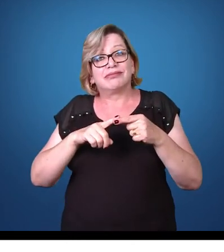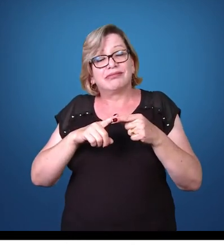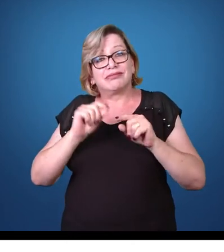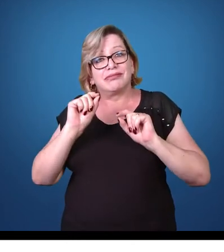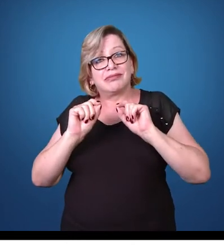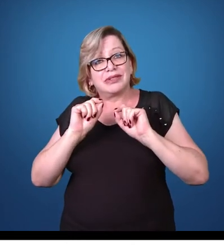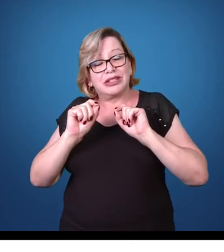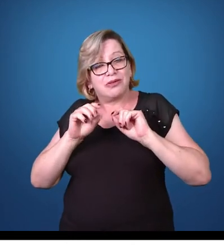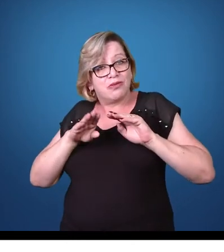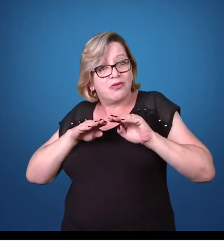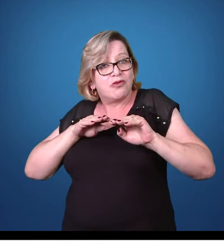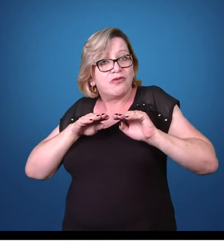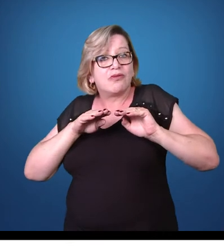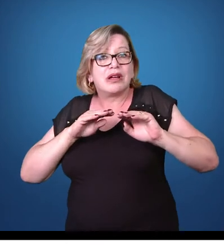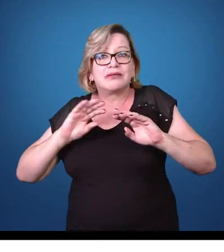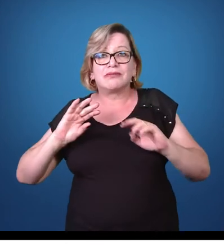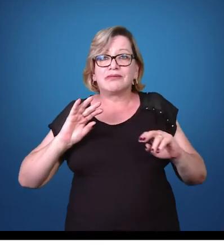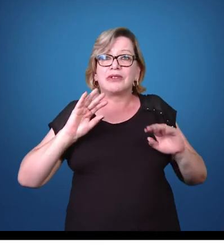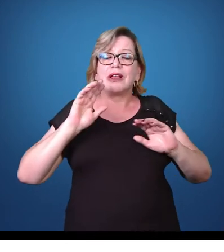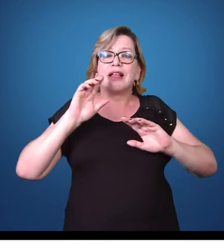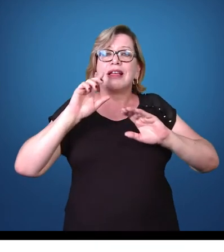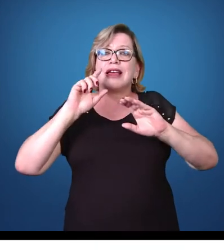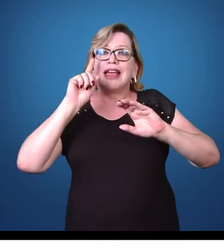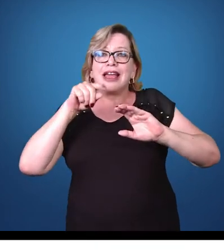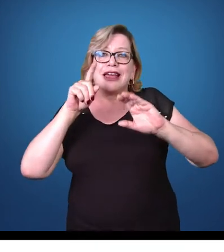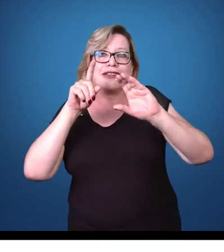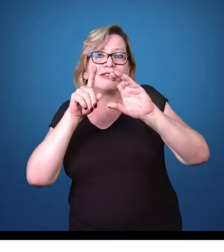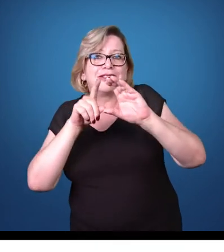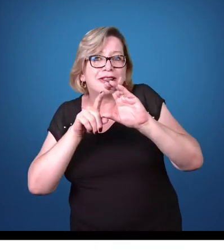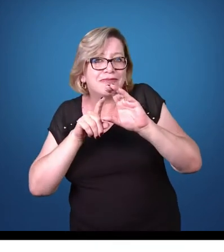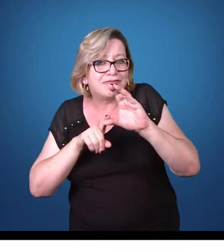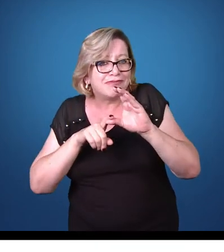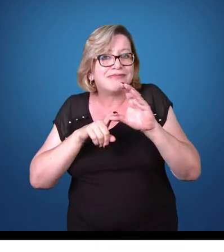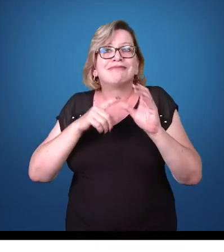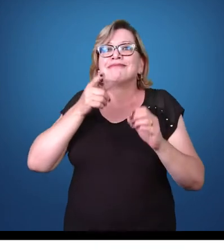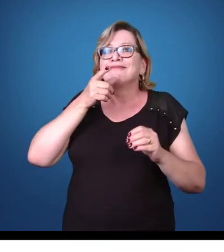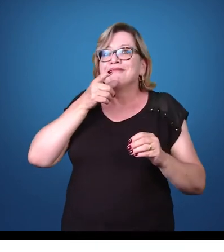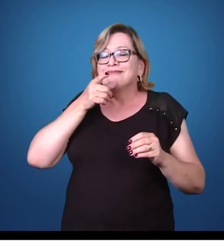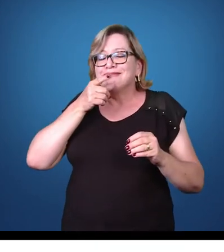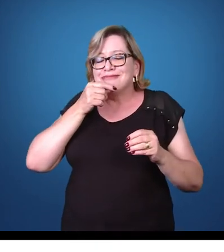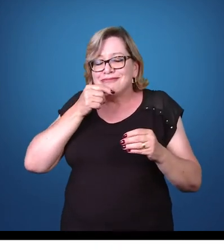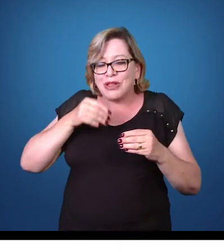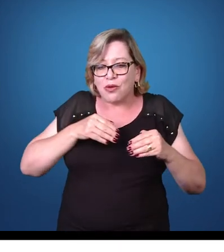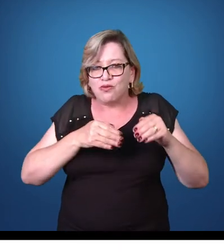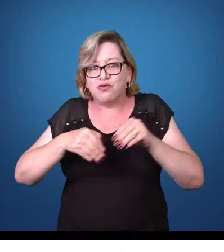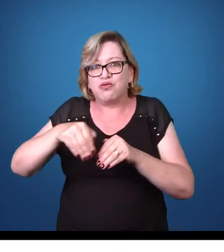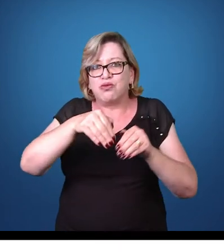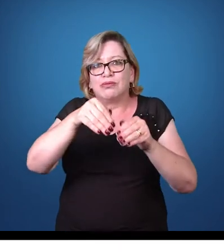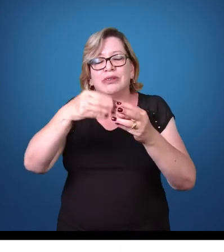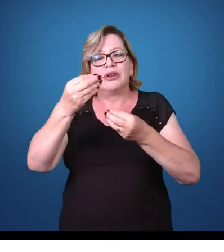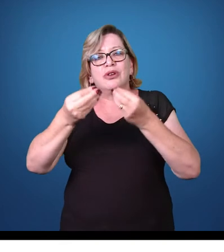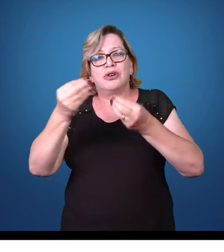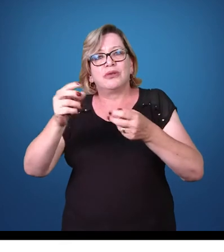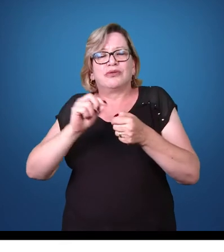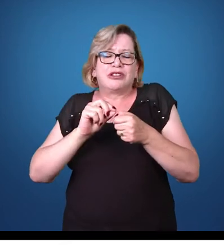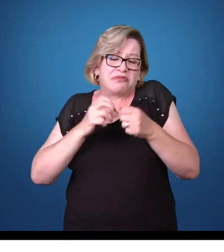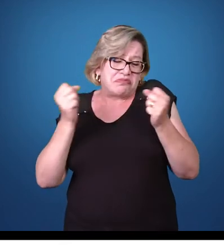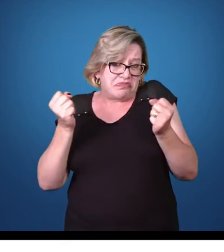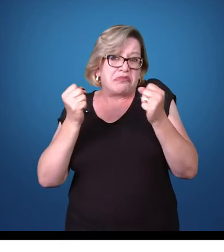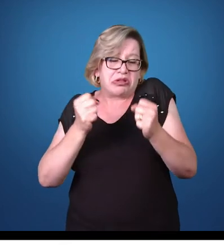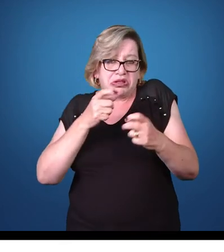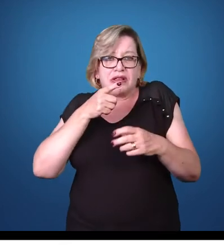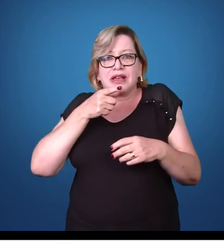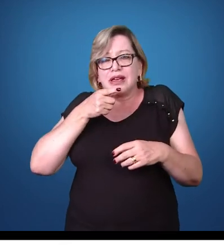sua movimentação depende muito do fluxo de um determinado líquido. Pode ser de um rio,